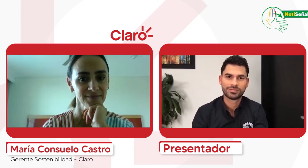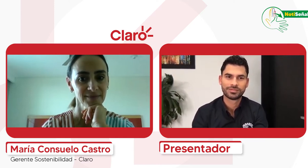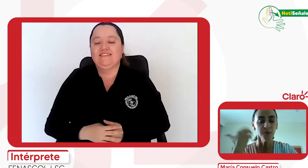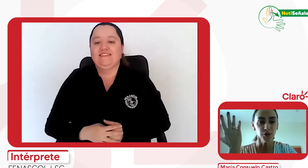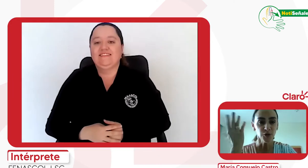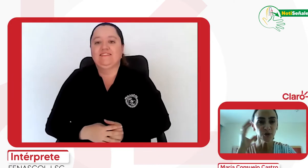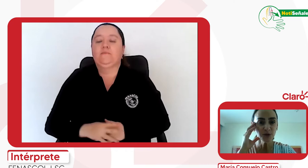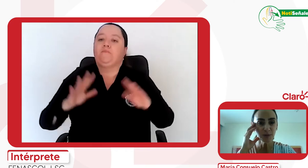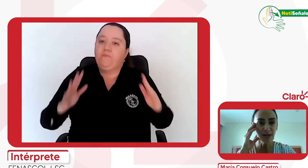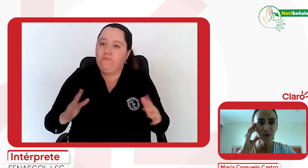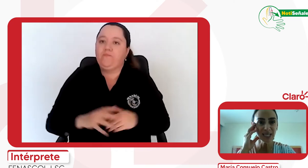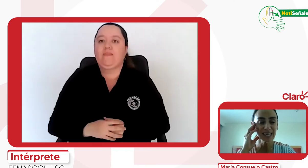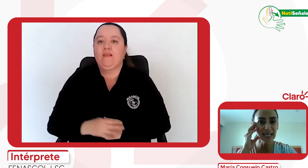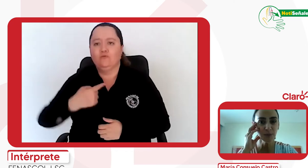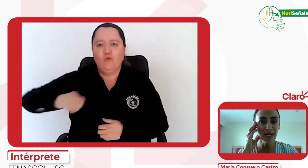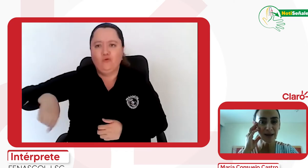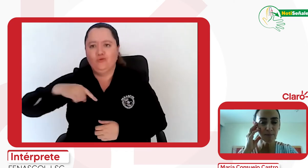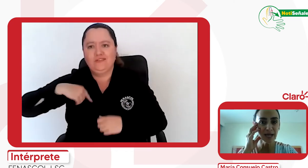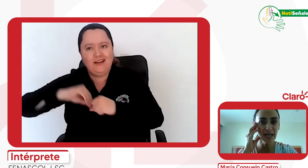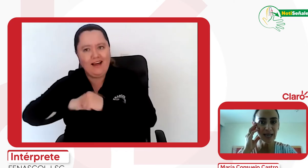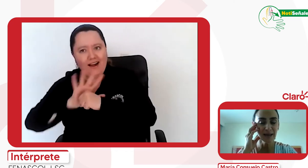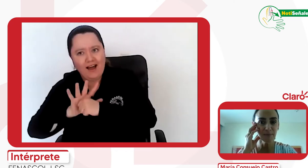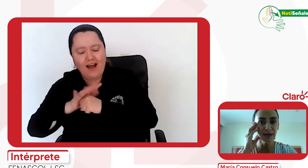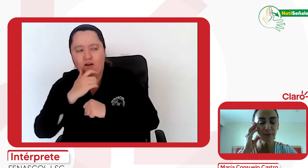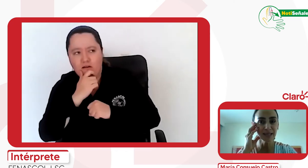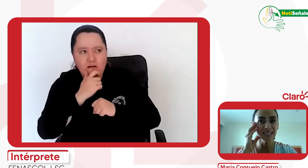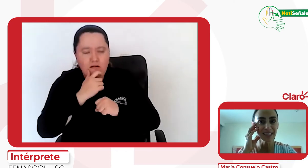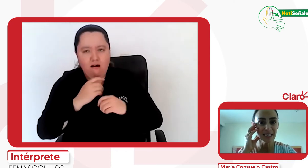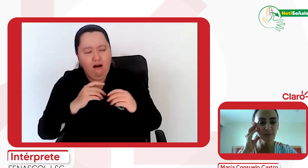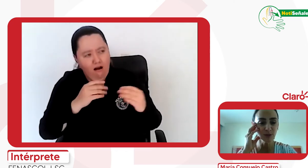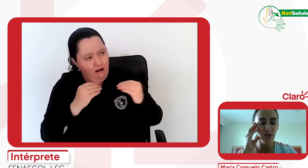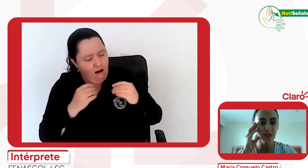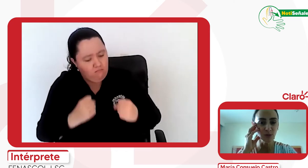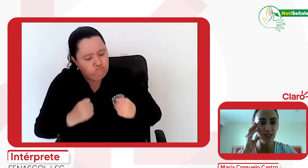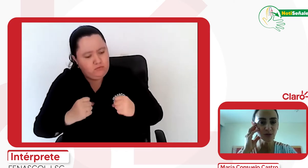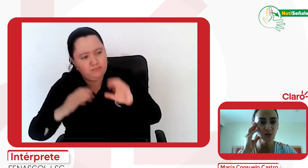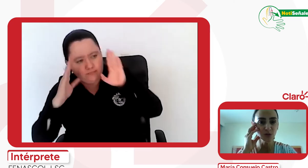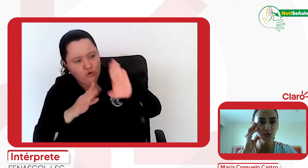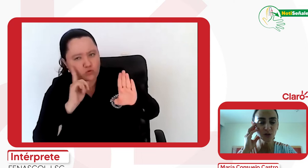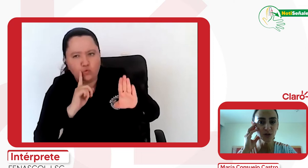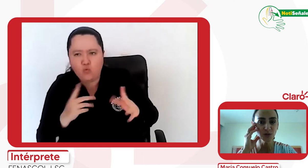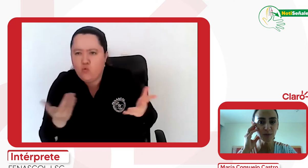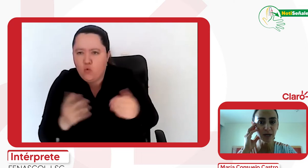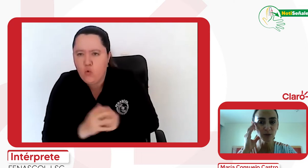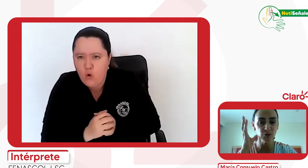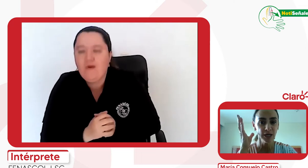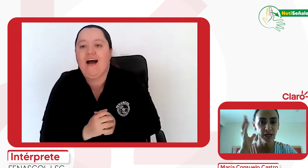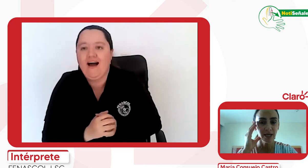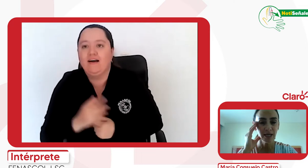Bueno, ¿cómo nos preparamos en Claro para atender a las personas sordas? Nosotros nos preparamos y